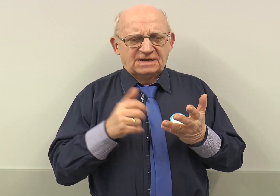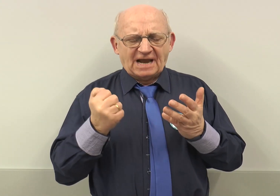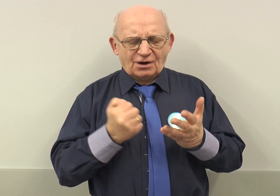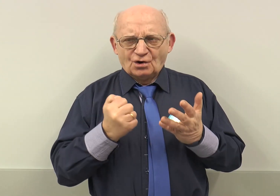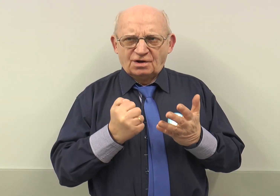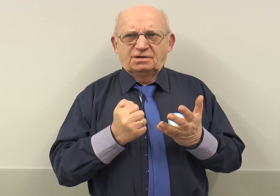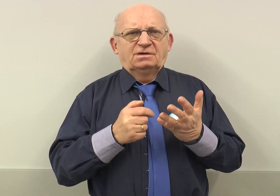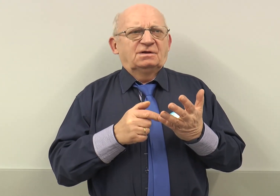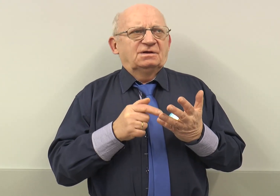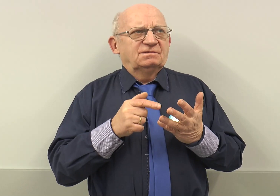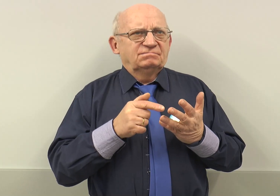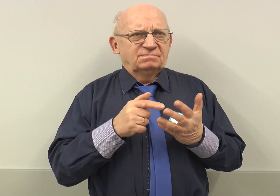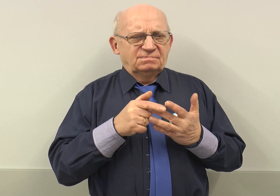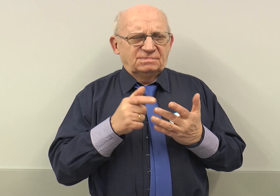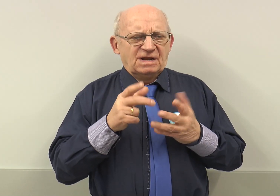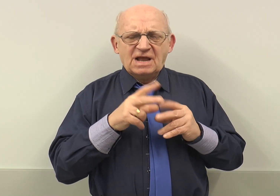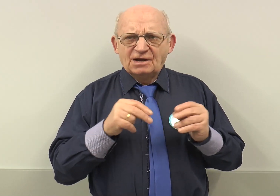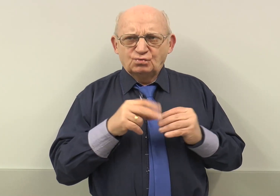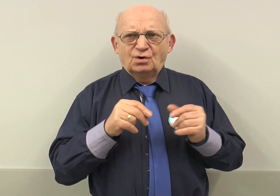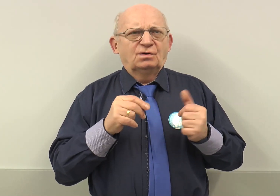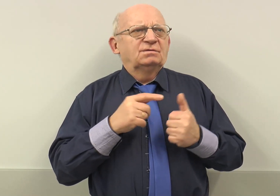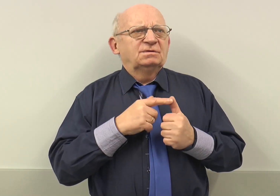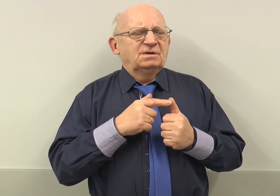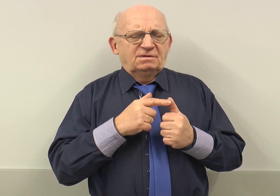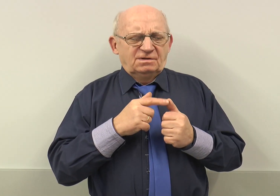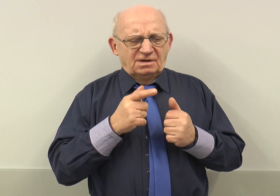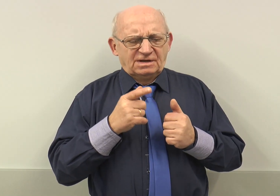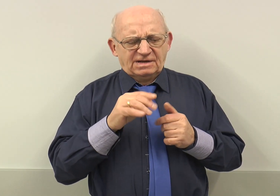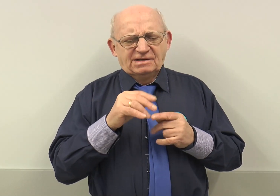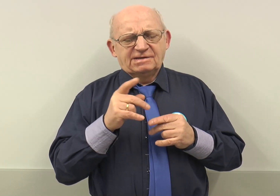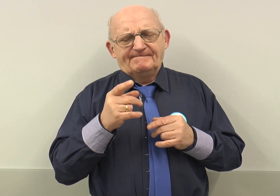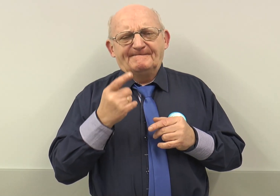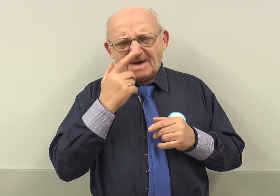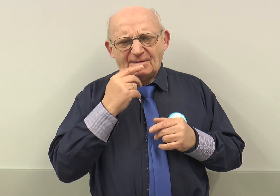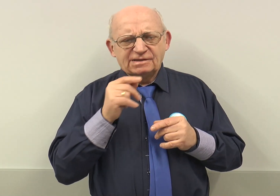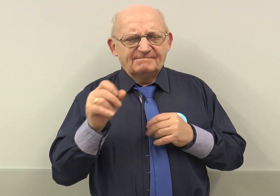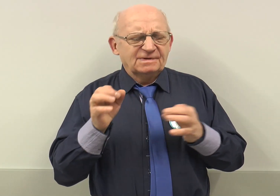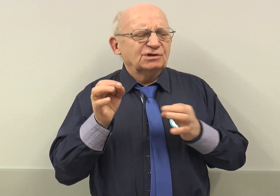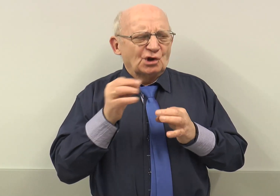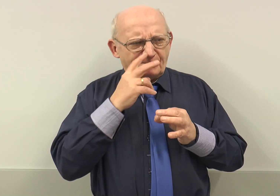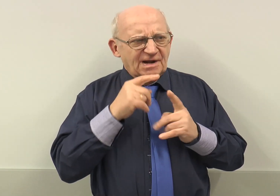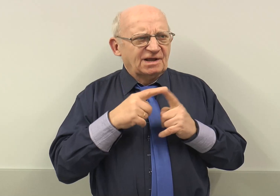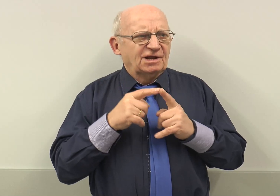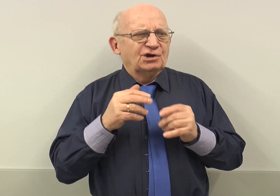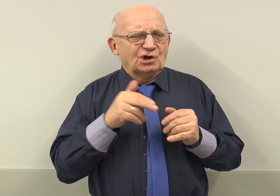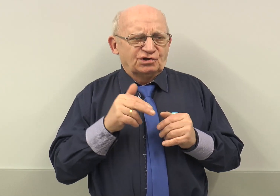Sanok, Jastło, no i jeszcze małe tam drobne rzeczy.